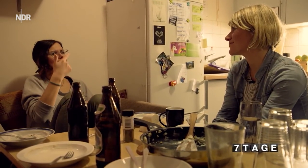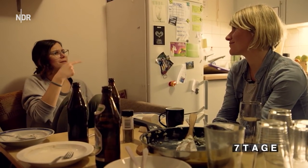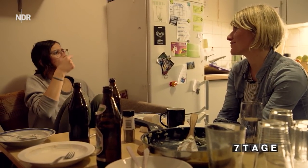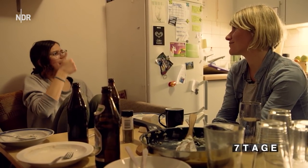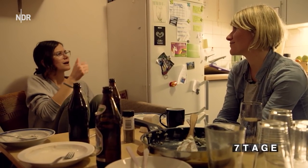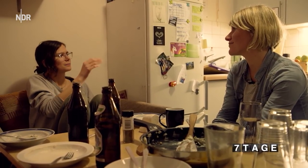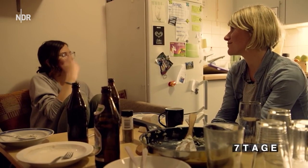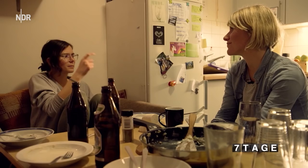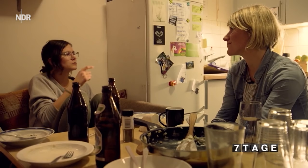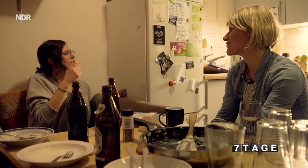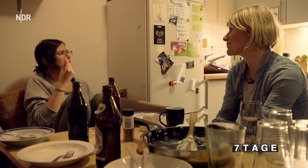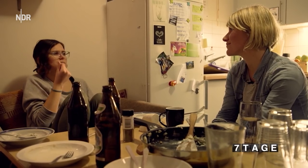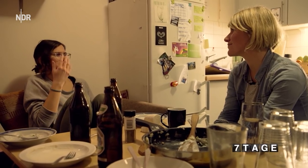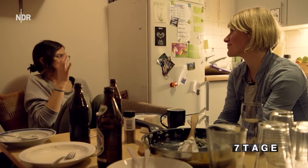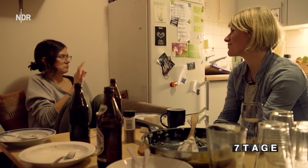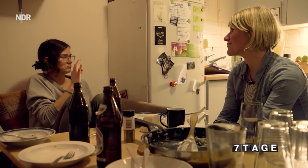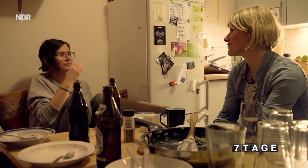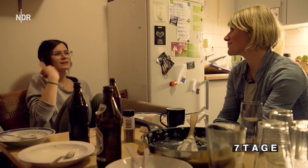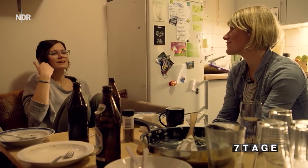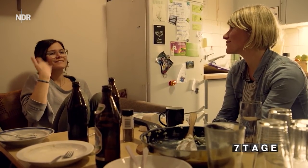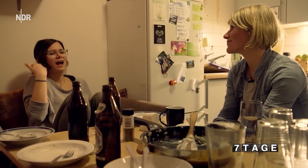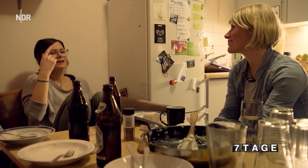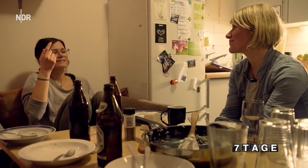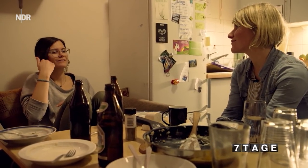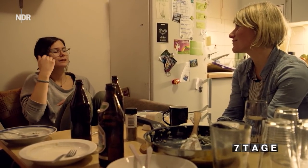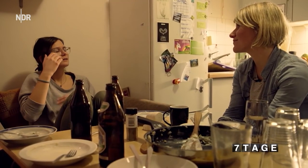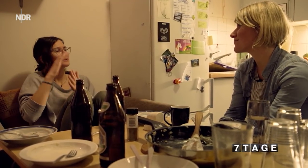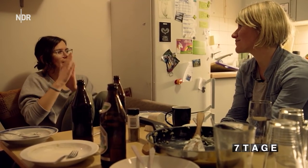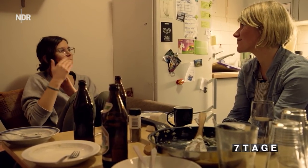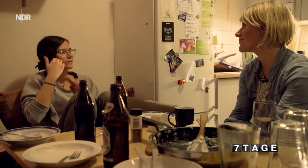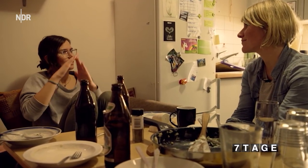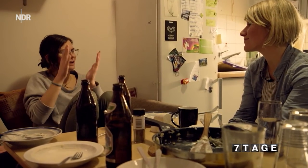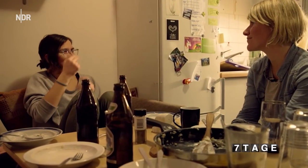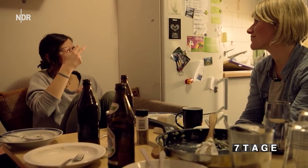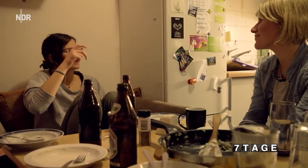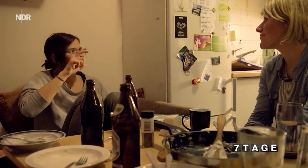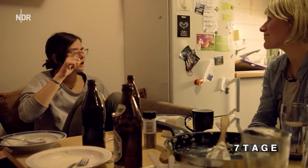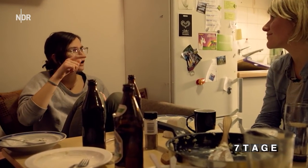Also, zweimal jetzt war ich mit einer Hörenden Person in der Zweier-WG. Das war auch okay und das war auch nett. Aber in dem